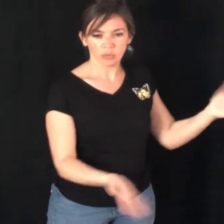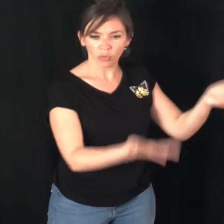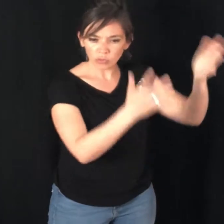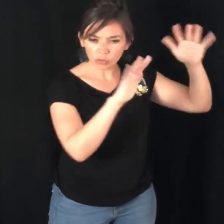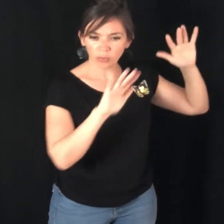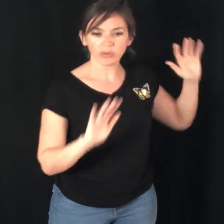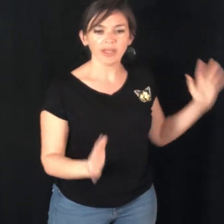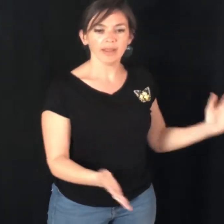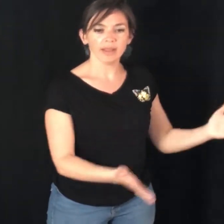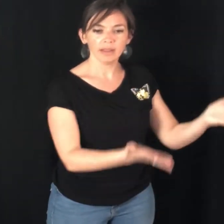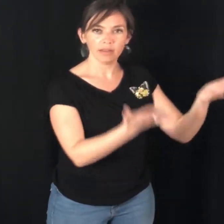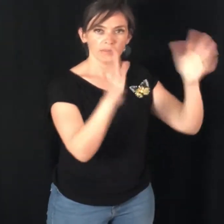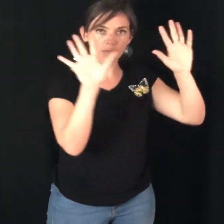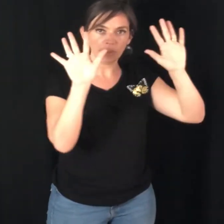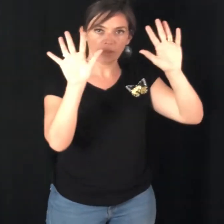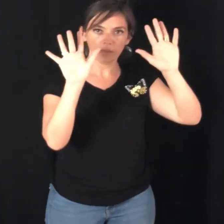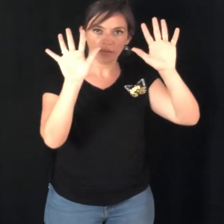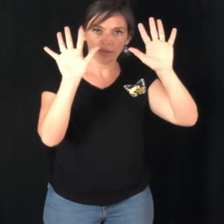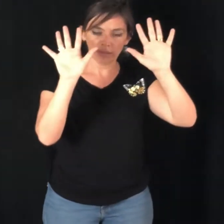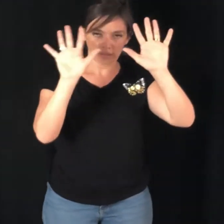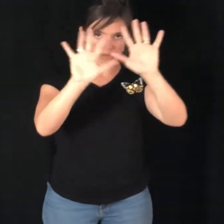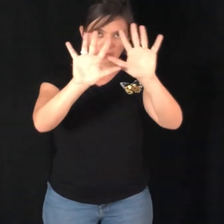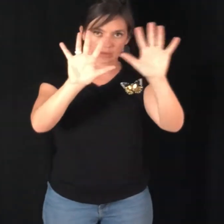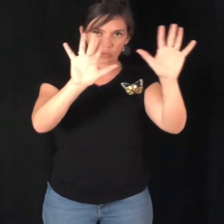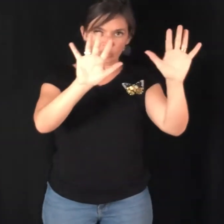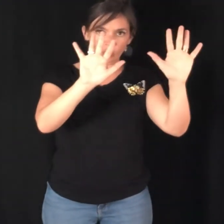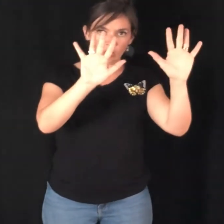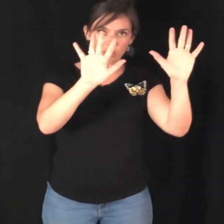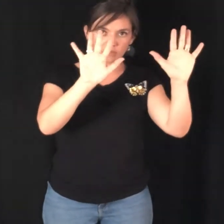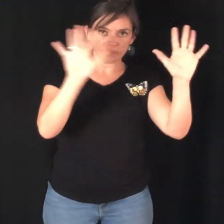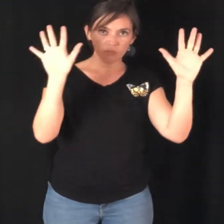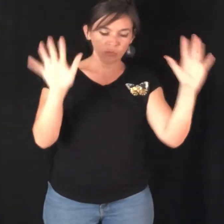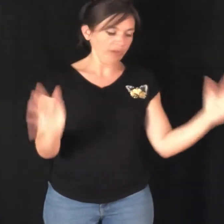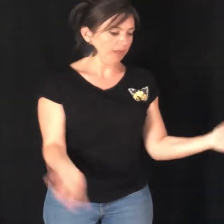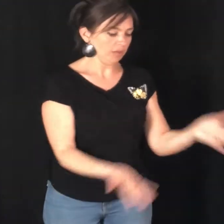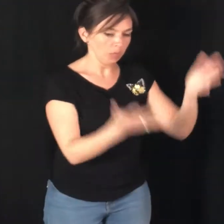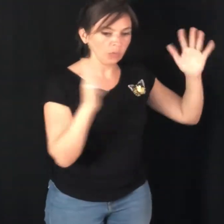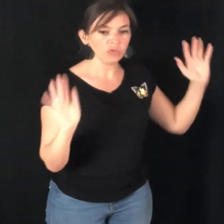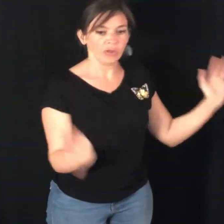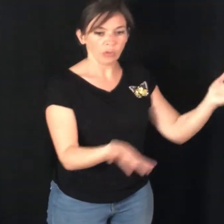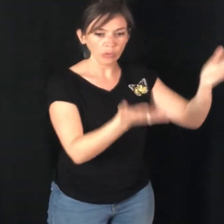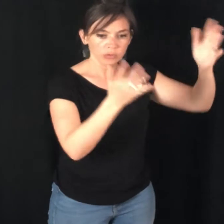Un grand supporter. Main. Tous les doigts. Ouverts. on monte vers le haut.